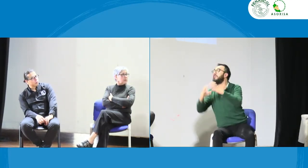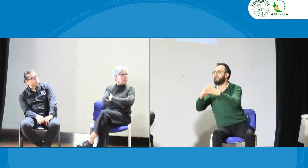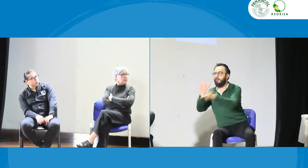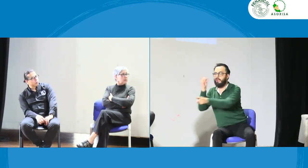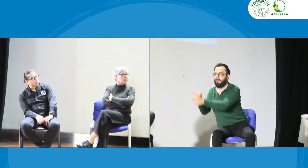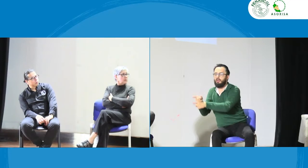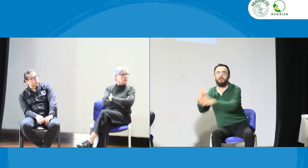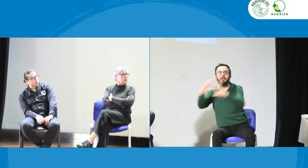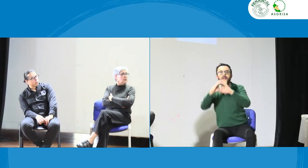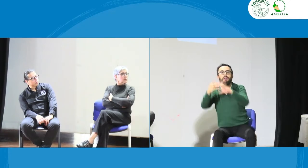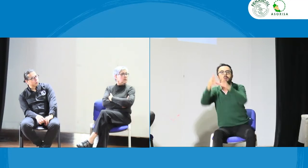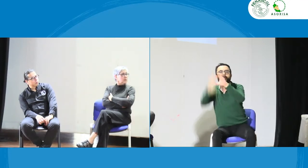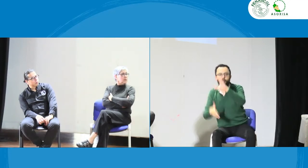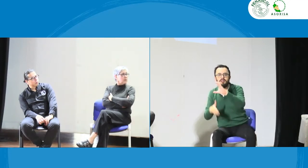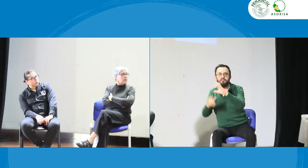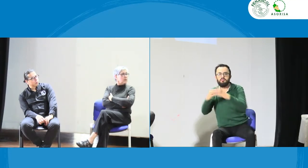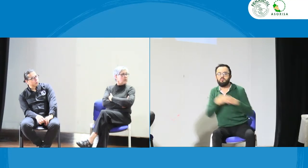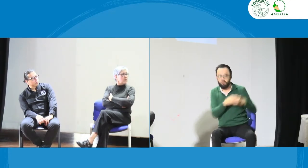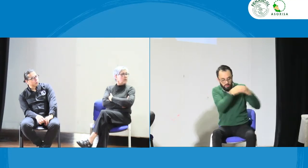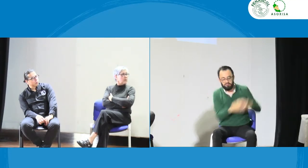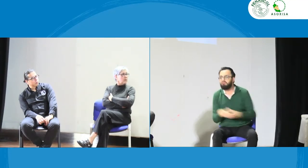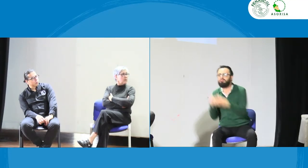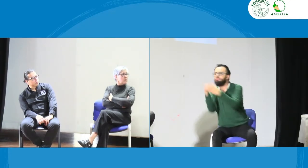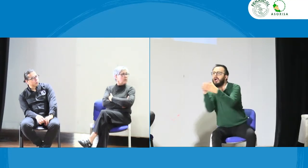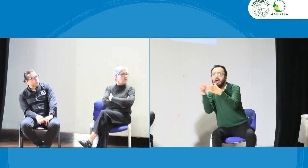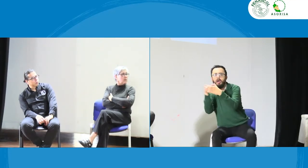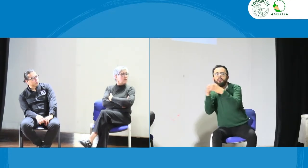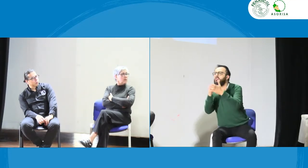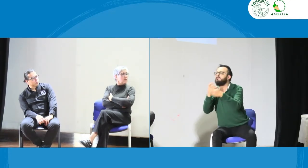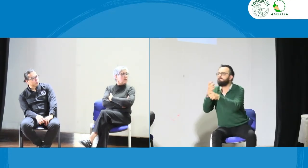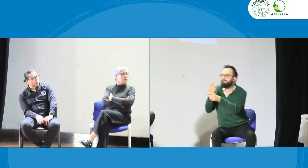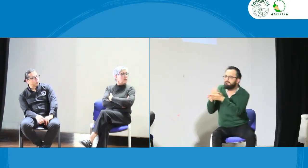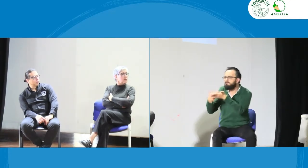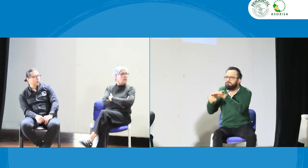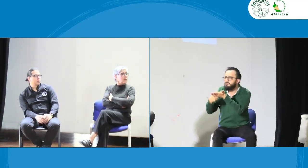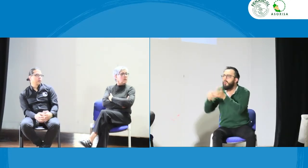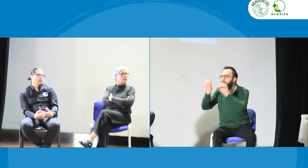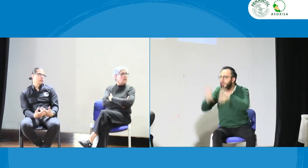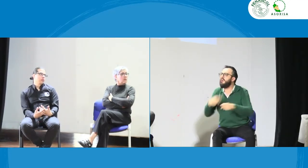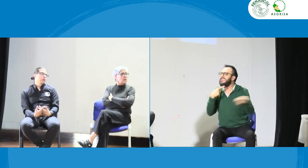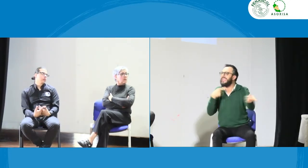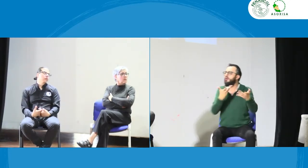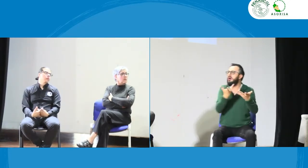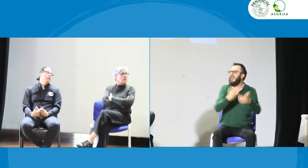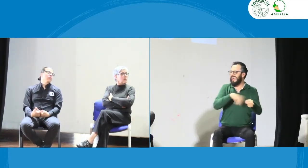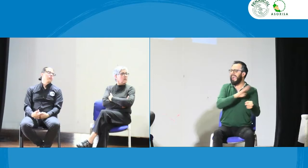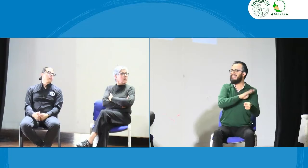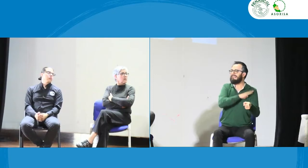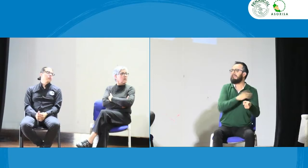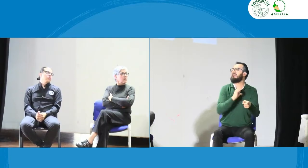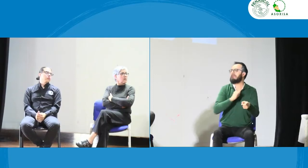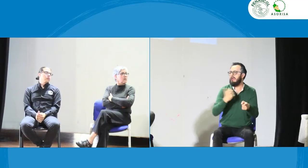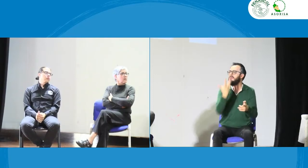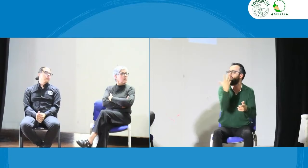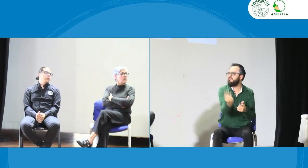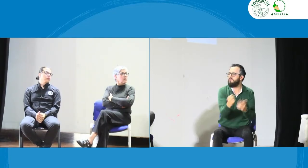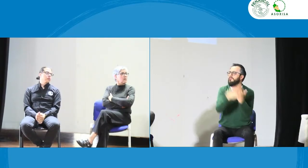federación está con la cámara de comercio por ejemplo muy bien ya lo mencionaba Luzmari entonces por ejemplo ¿qué se debe hacer?